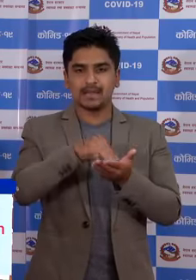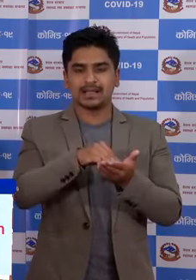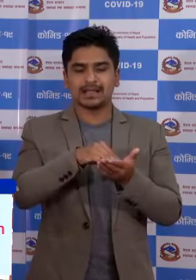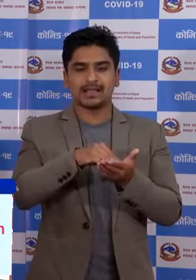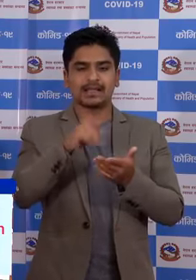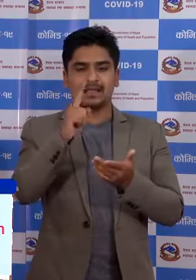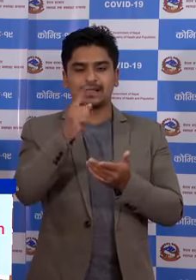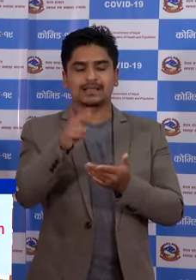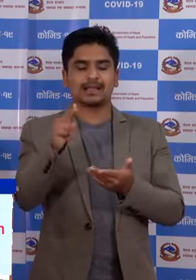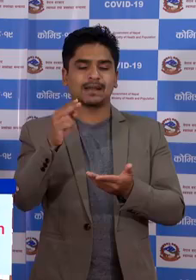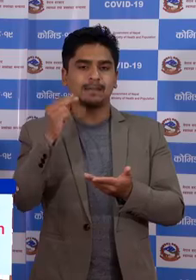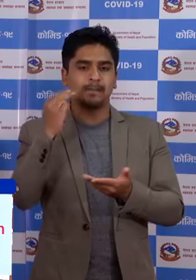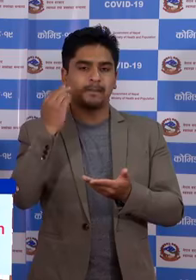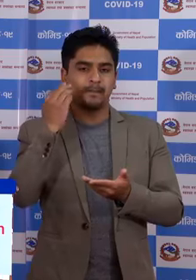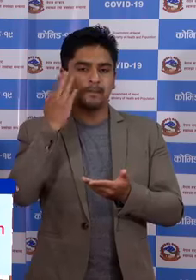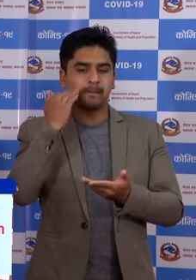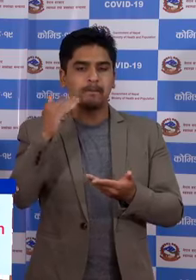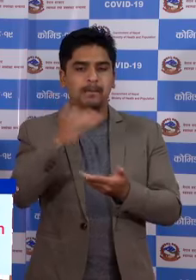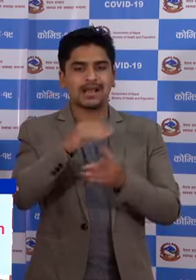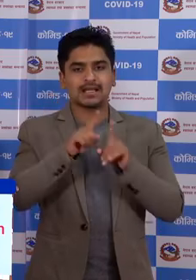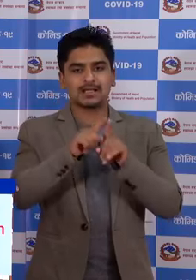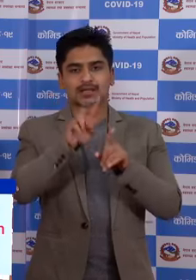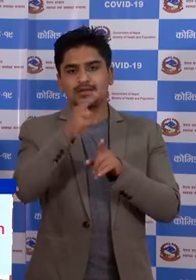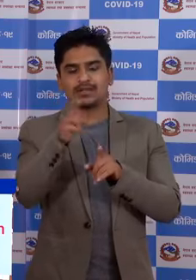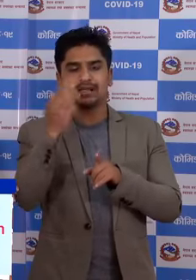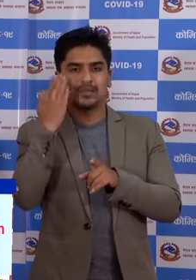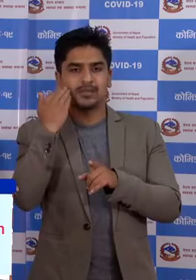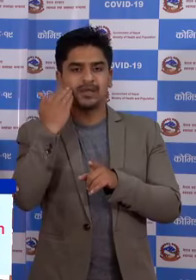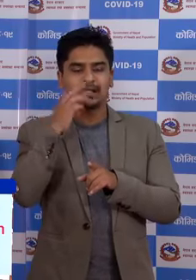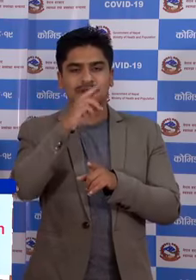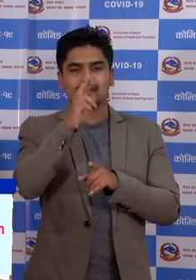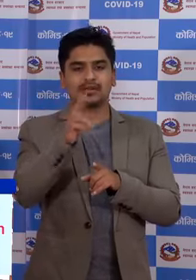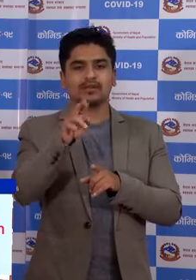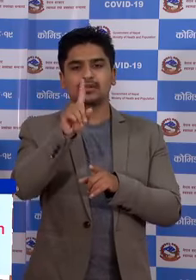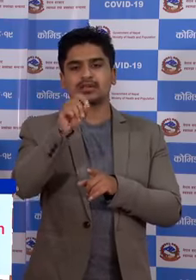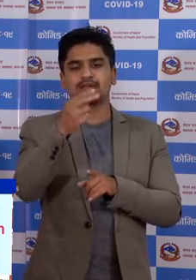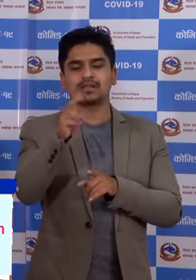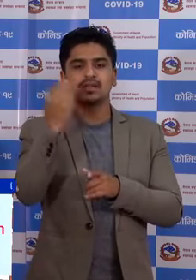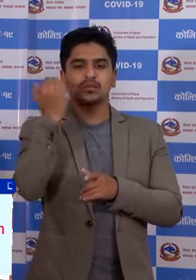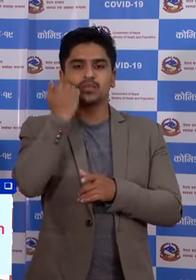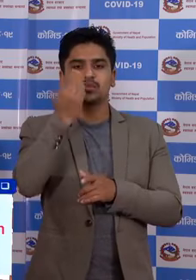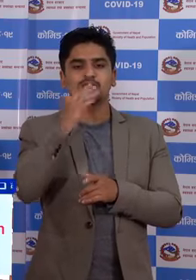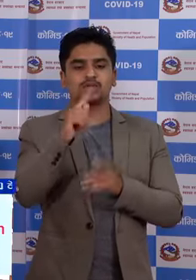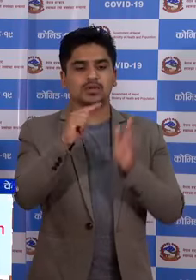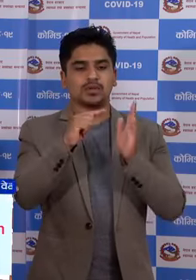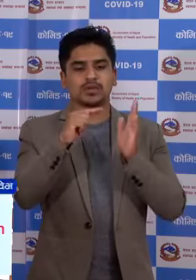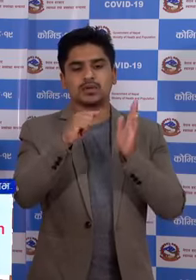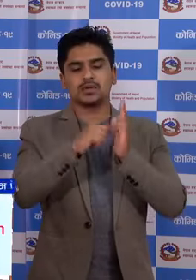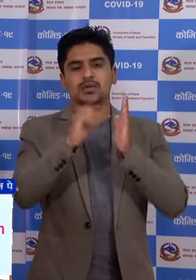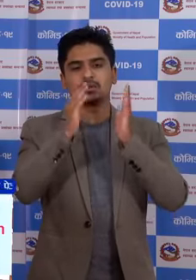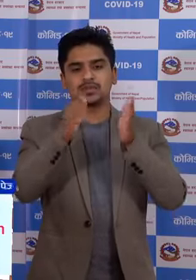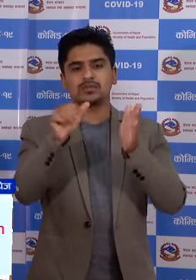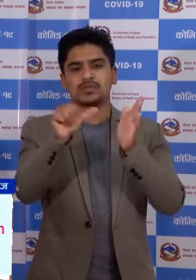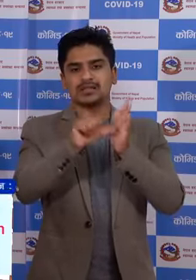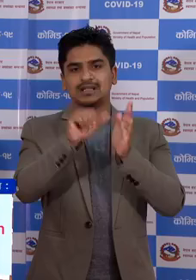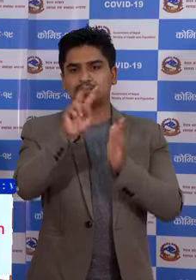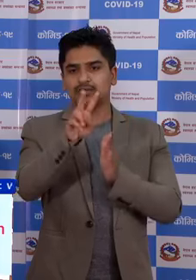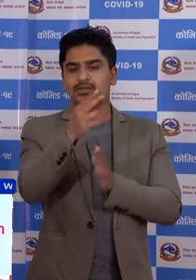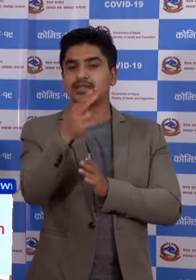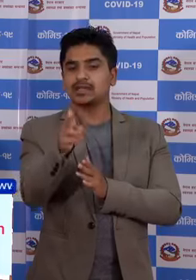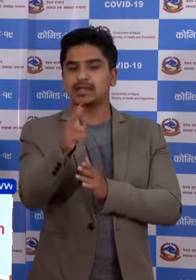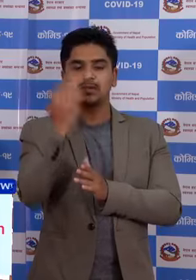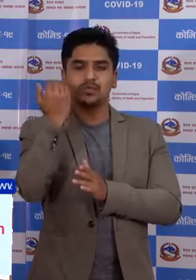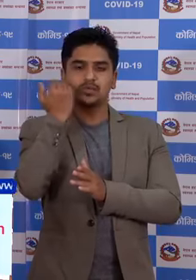बाली का स्वाइत दुई जना महिला रो दस जना पुरुसुनोंचा रो कंचोनपुर जिल्ला को दुई जना